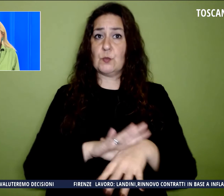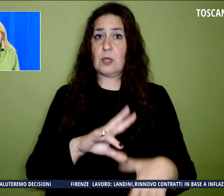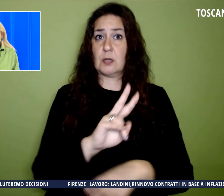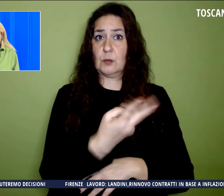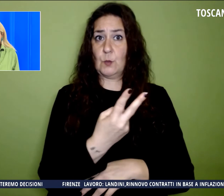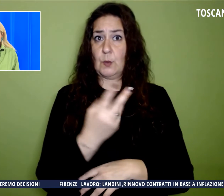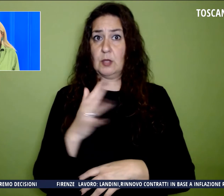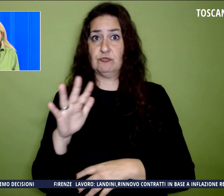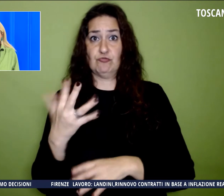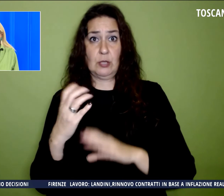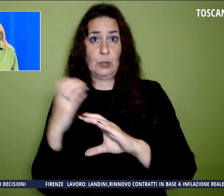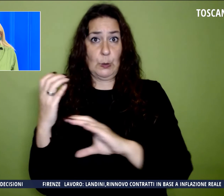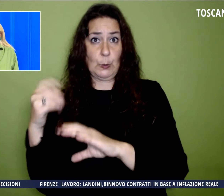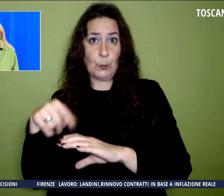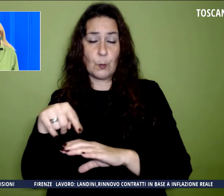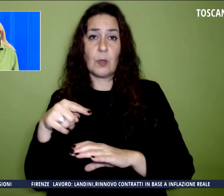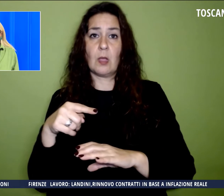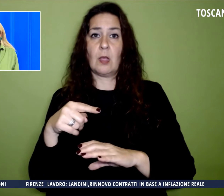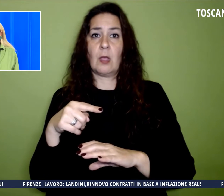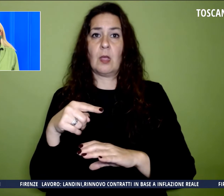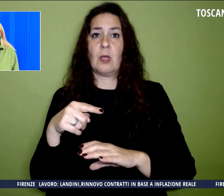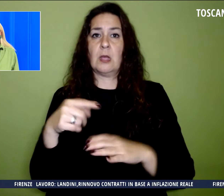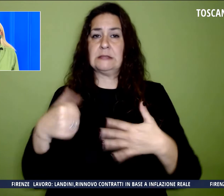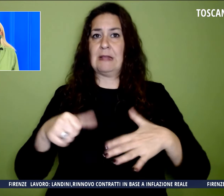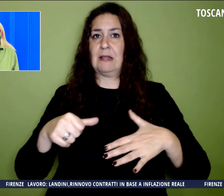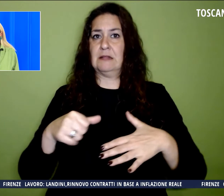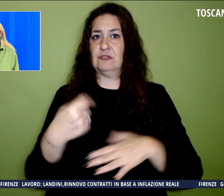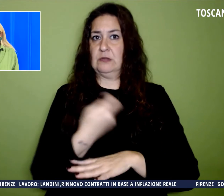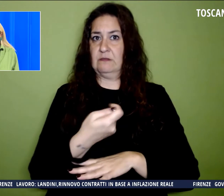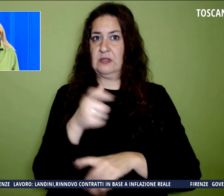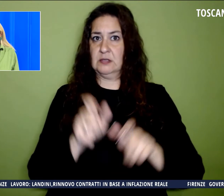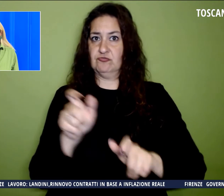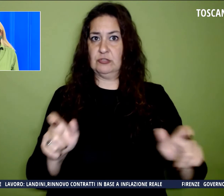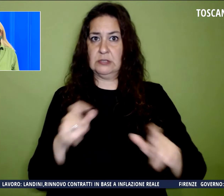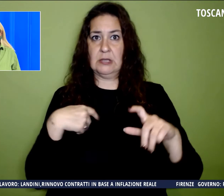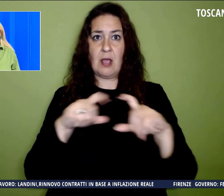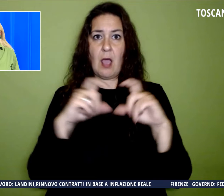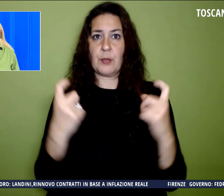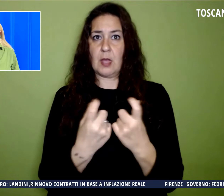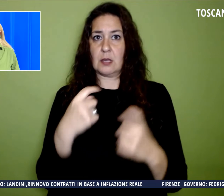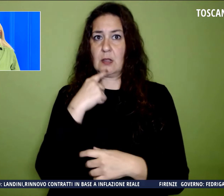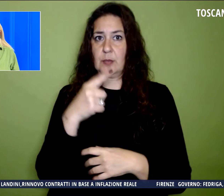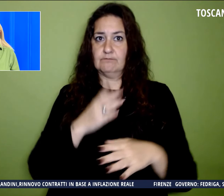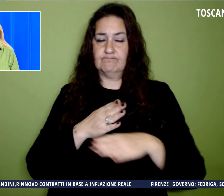16 vigili del fuoco e l'appartamento è stato dichiarato inagibile.